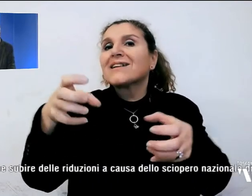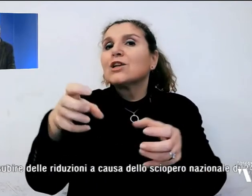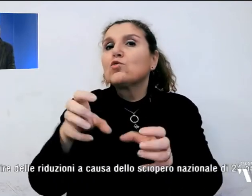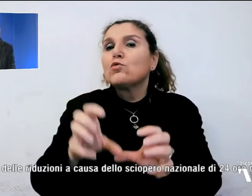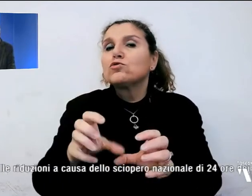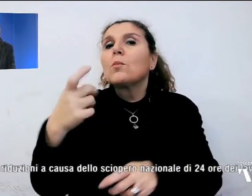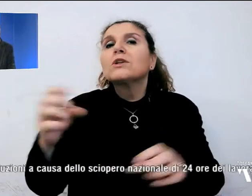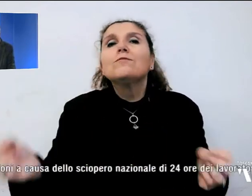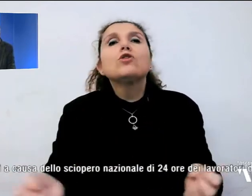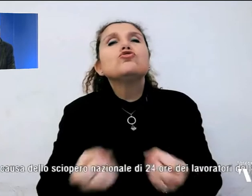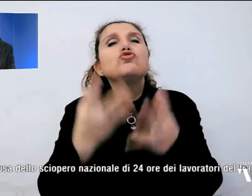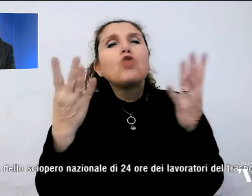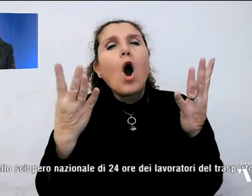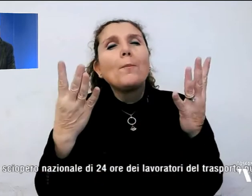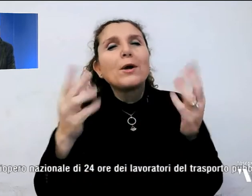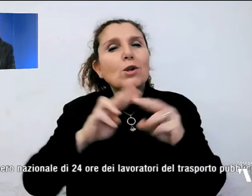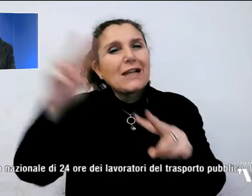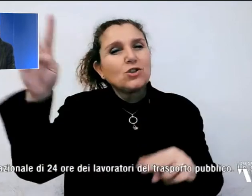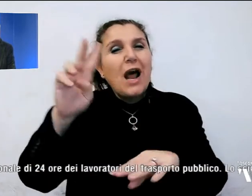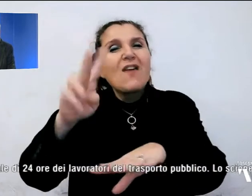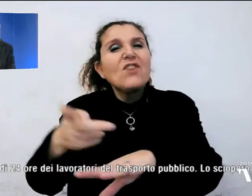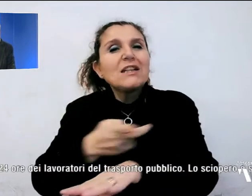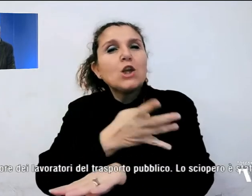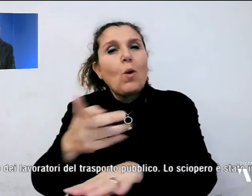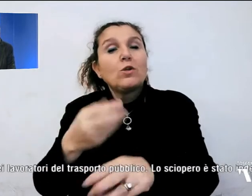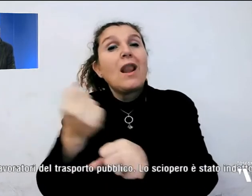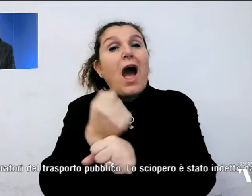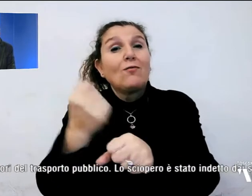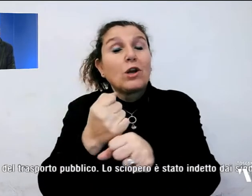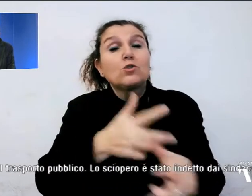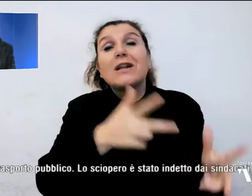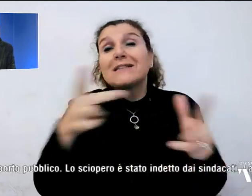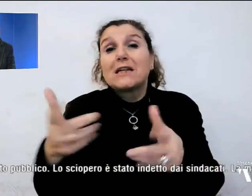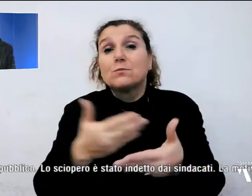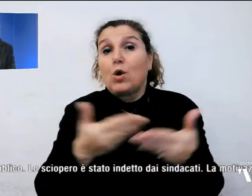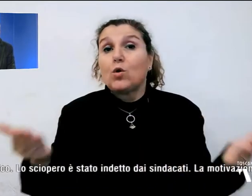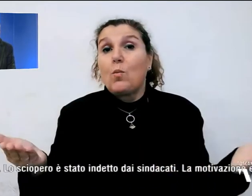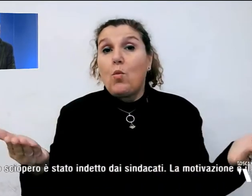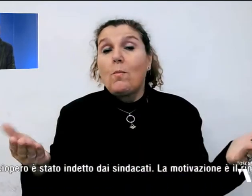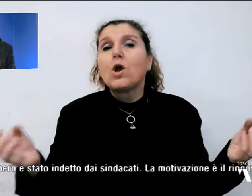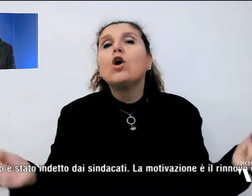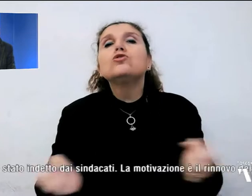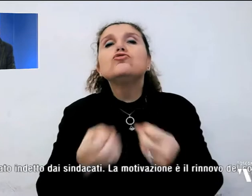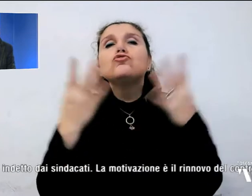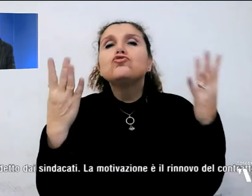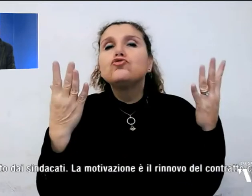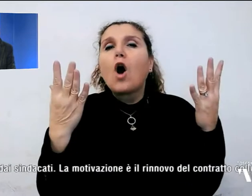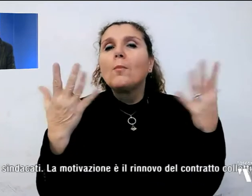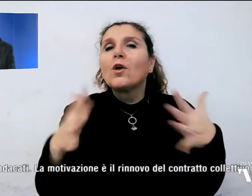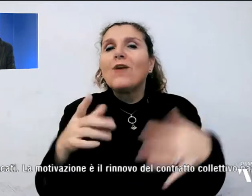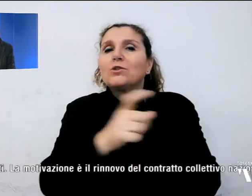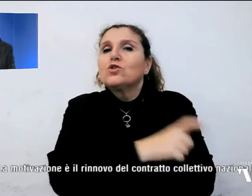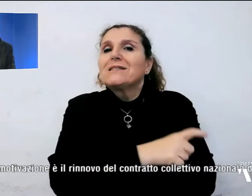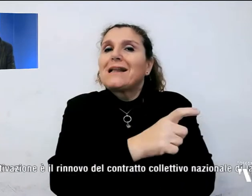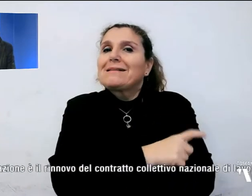sciopero nazionale di 24 ore dei lavoratori del trasporto pubblico. Lo sciopero è stato indetto dai sindacati.